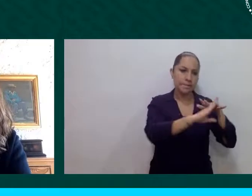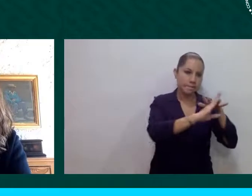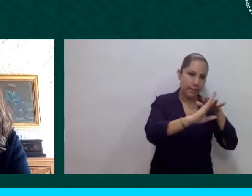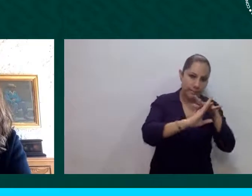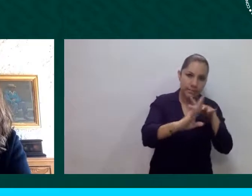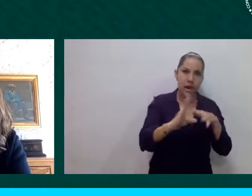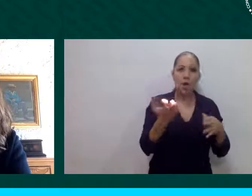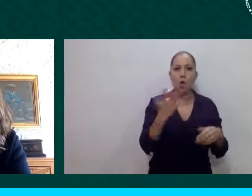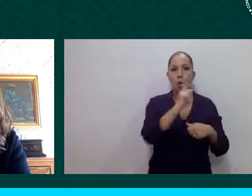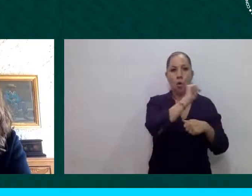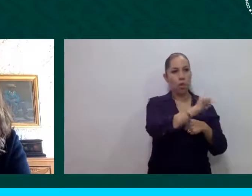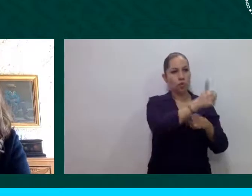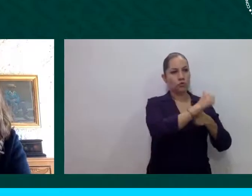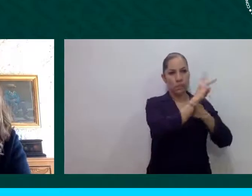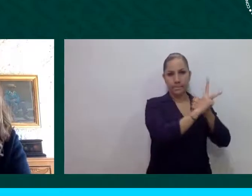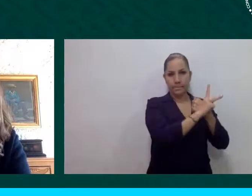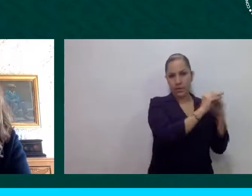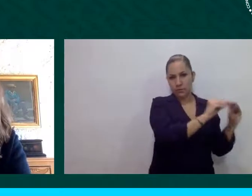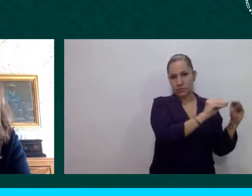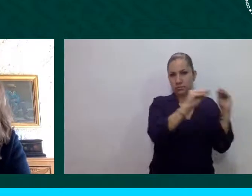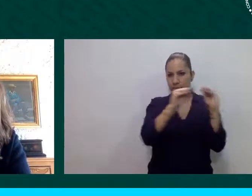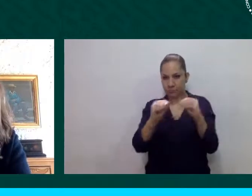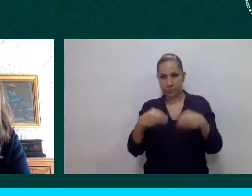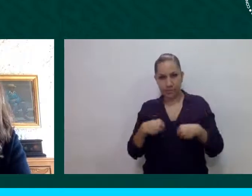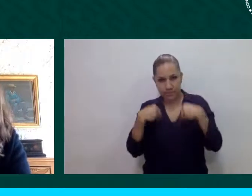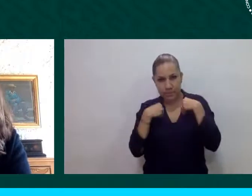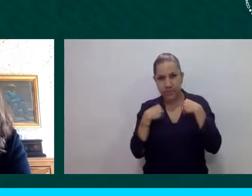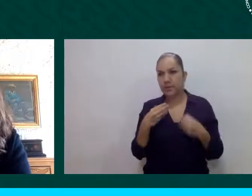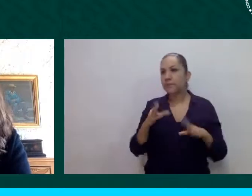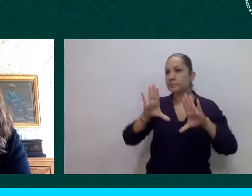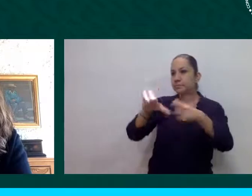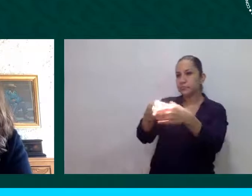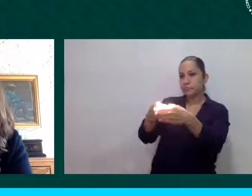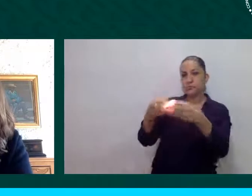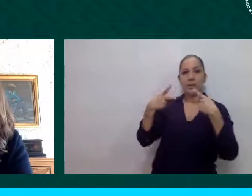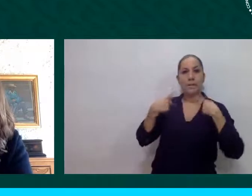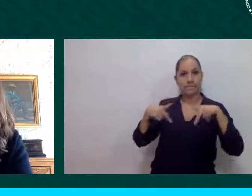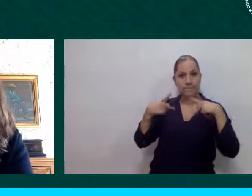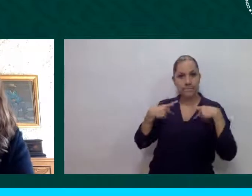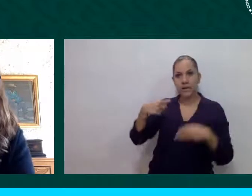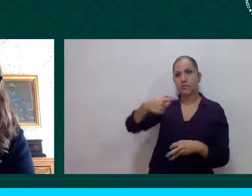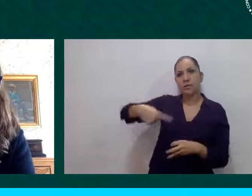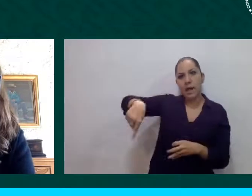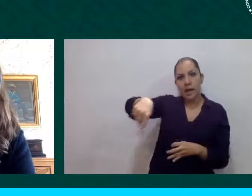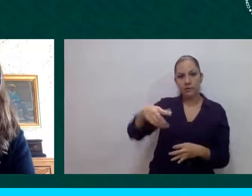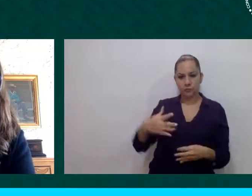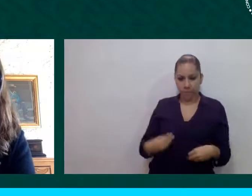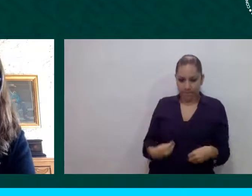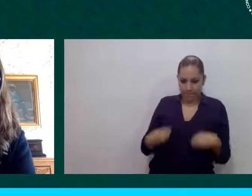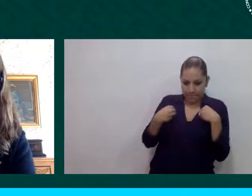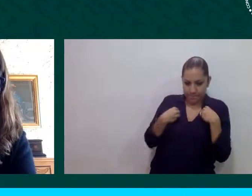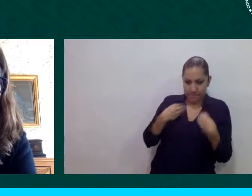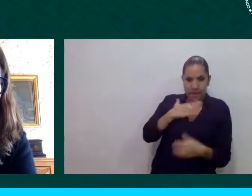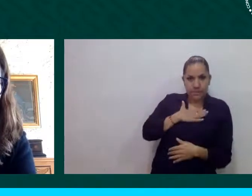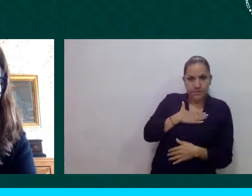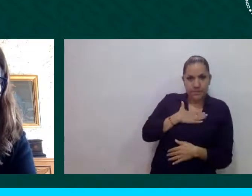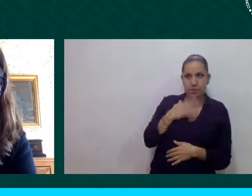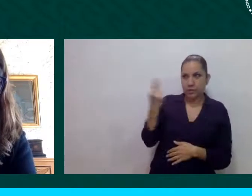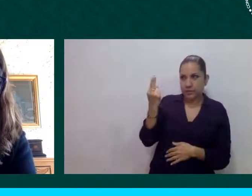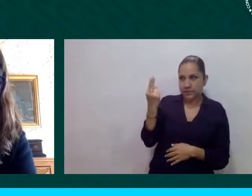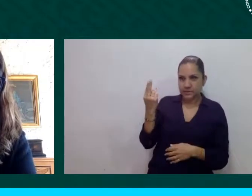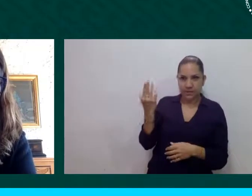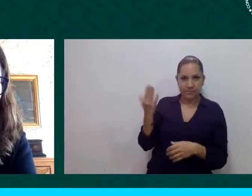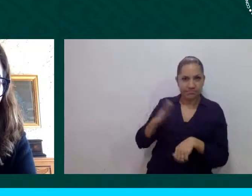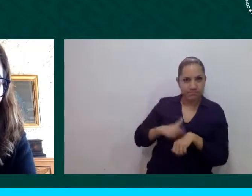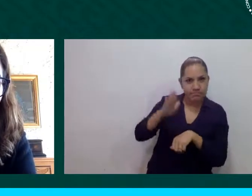se encuentran en una situación de enorme vulnerabilidad. Y debido, bueno, a esta preocupación que empezamos a